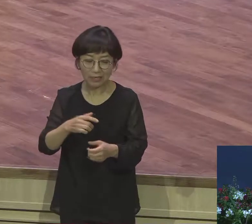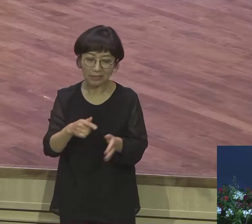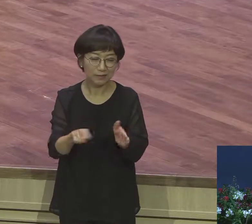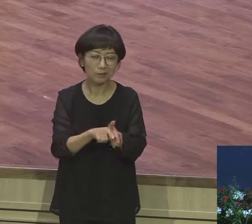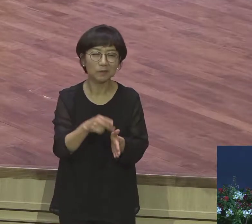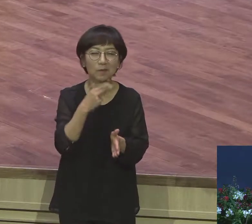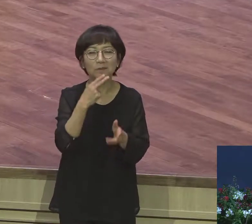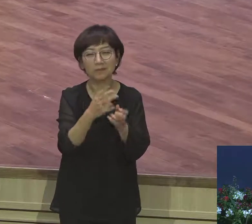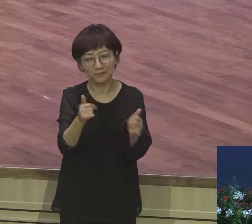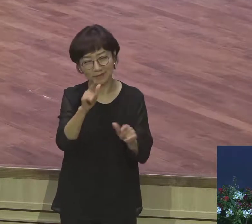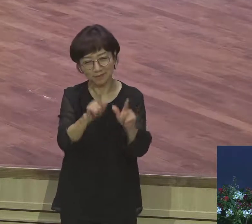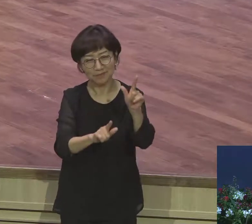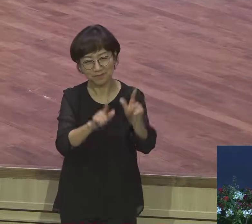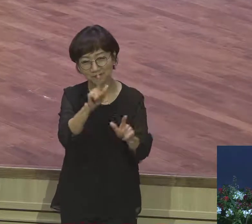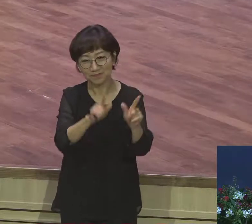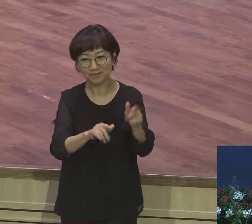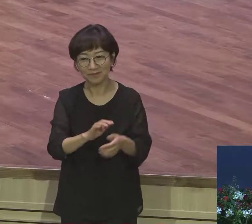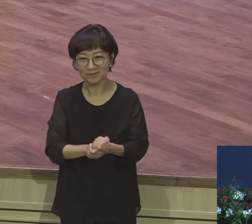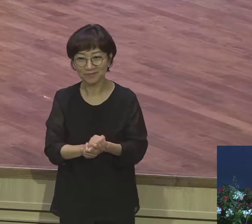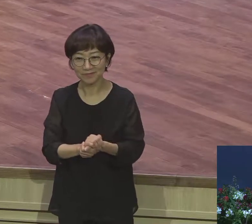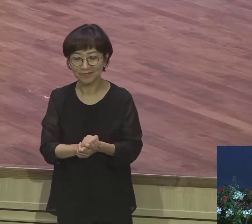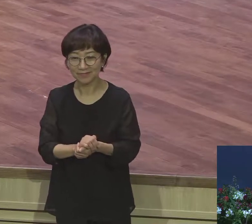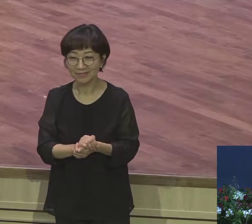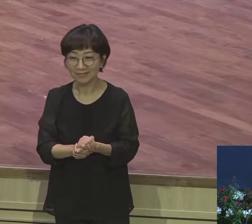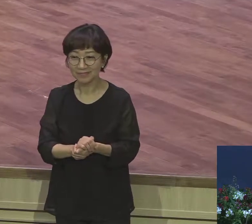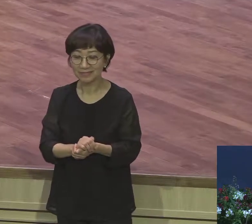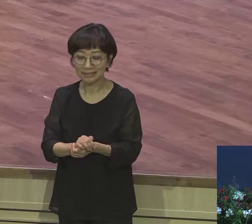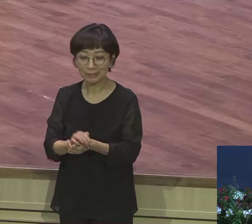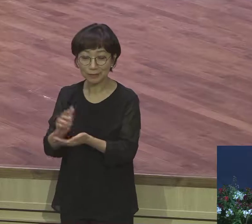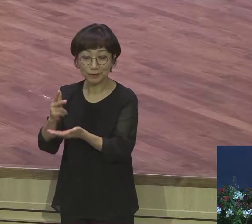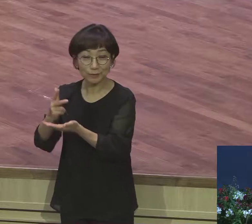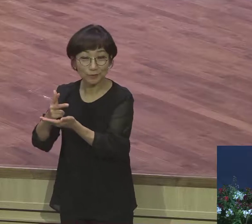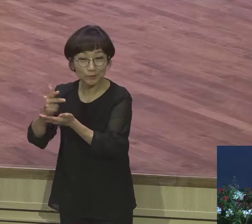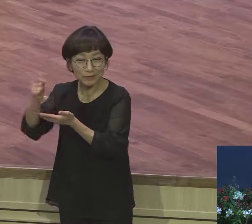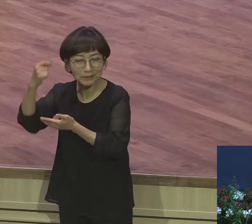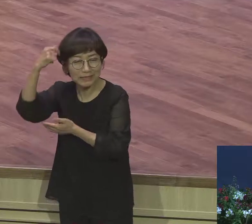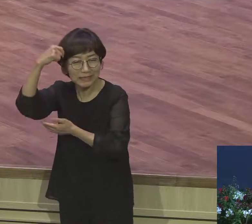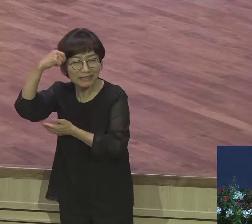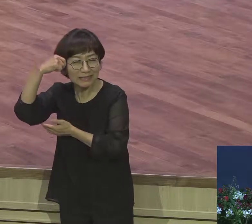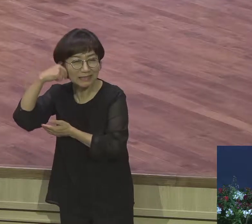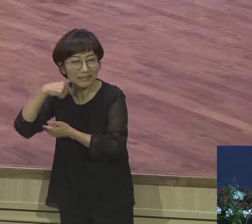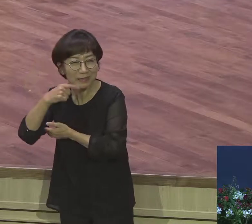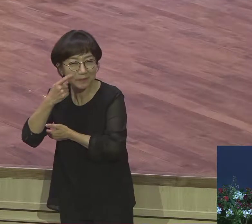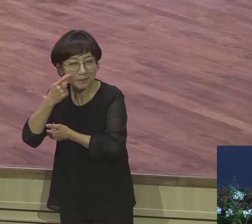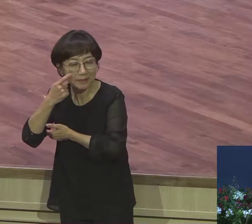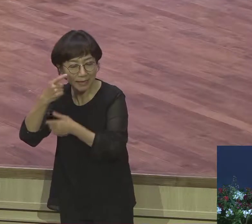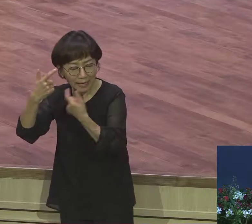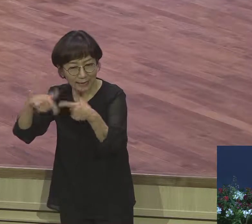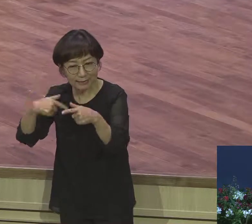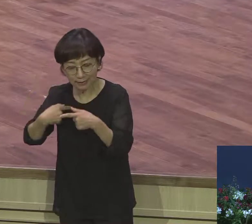주님을 느껴봐요 언제나 곁에 계시잖아요